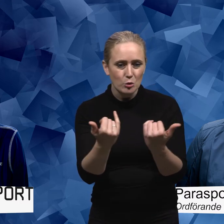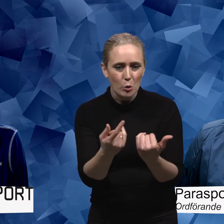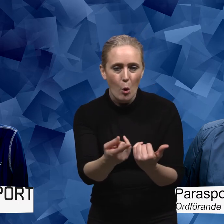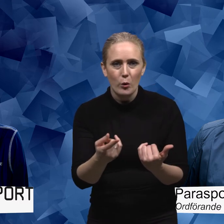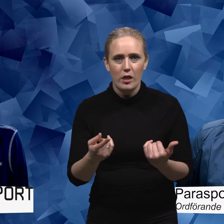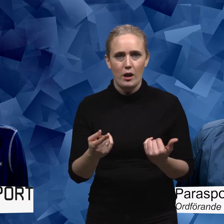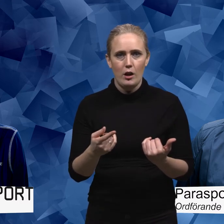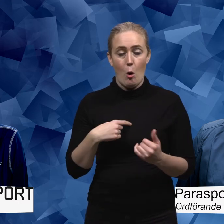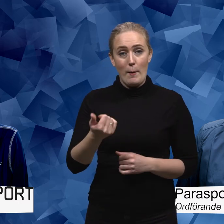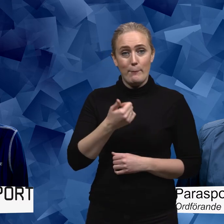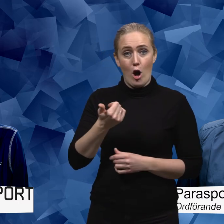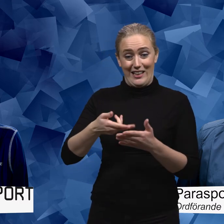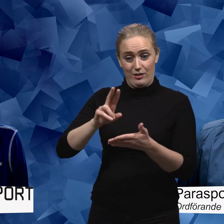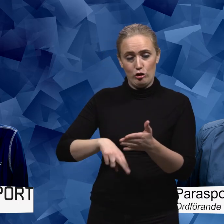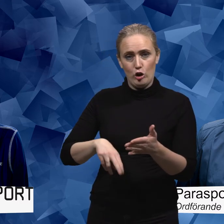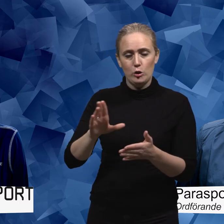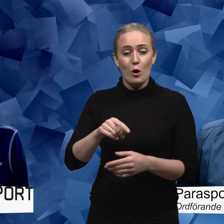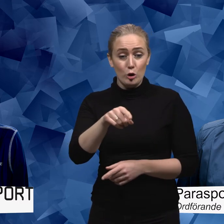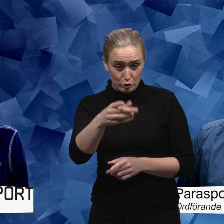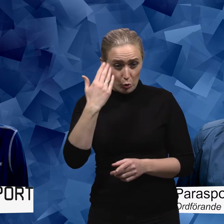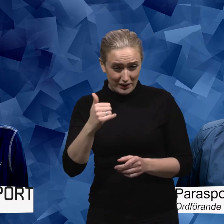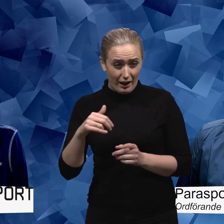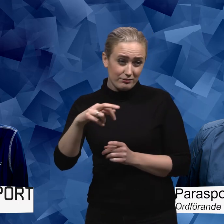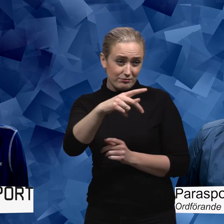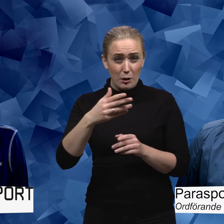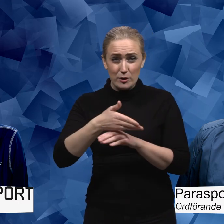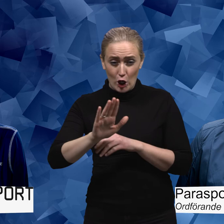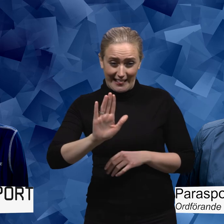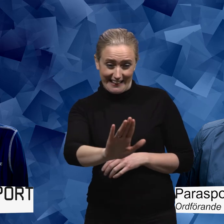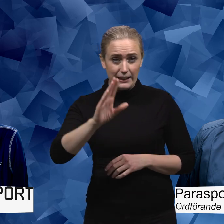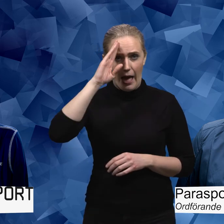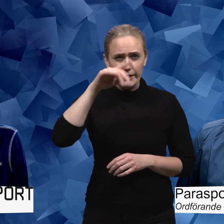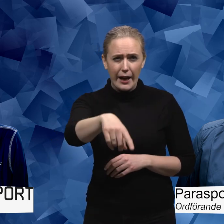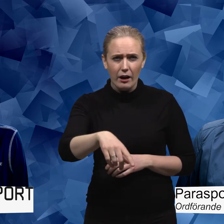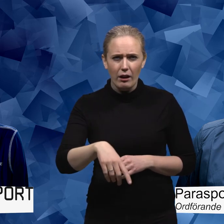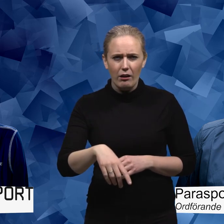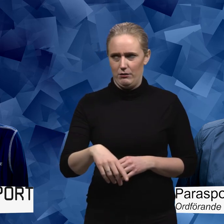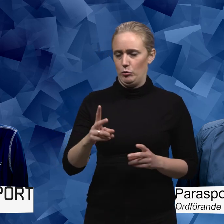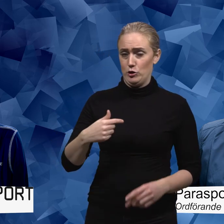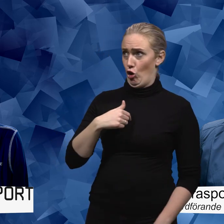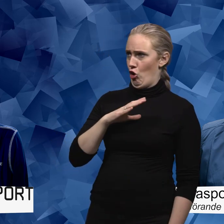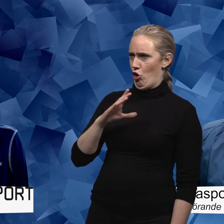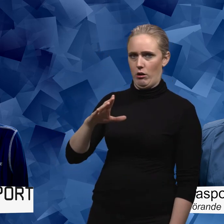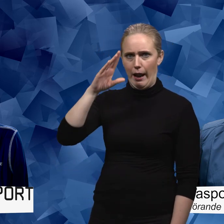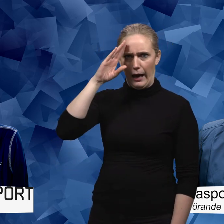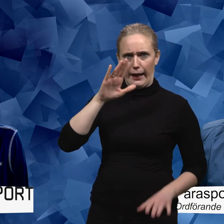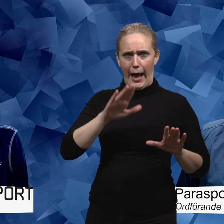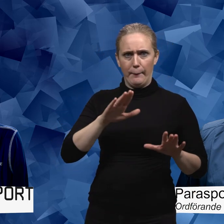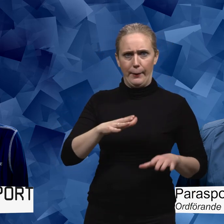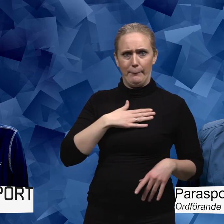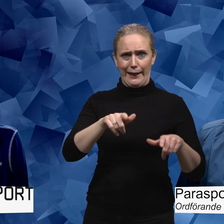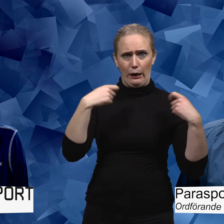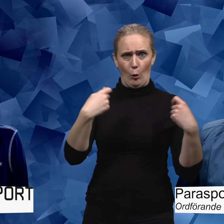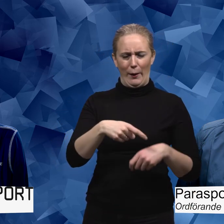När man behöver skaffa ett intyg. Säger jag, du kan väl gå till din läkare. Som att jag har den hemma i garderoben som jag bara kan gå och fråga om någonting.